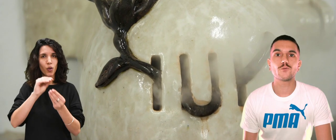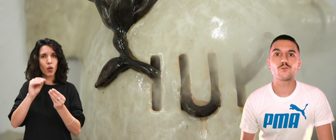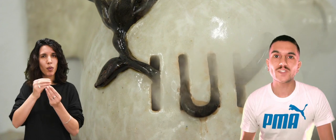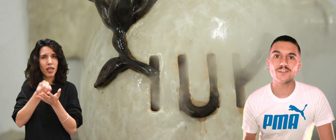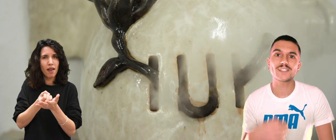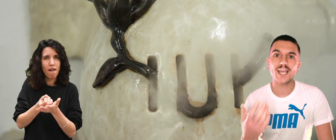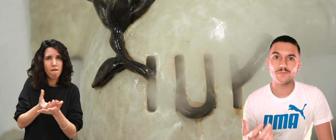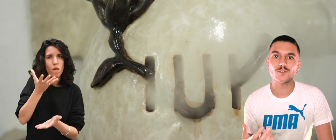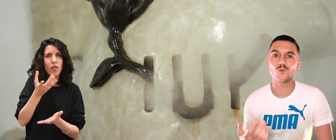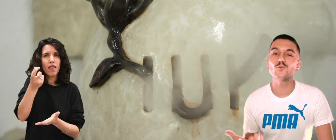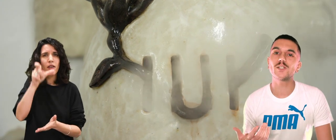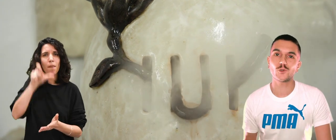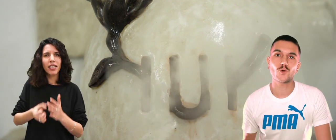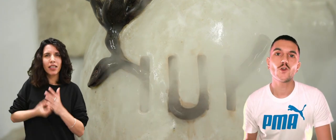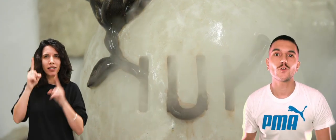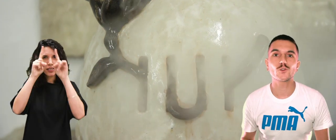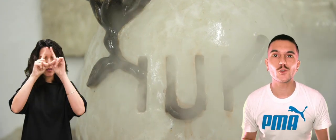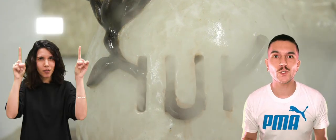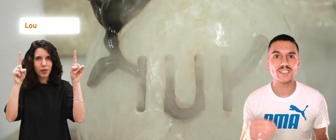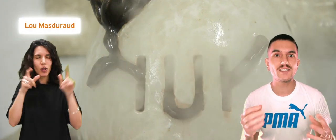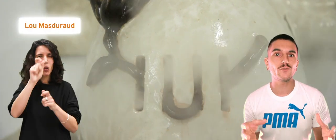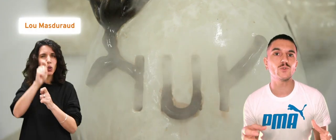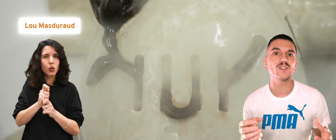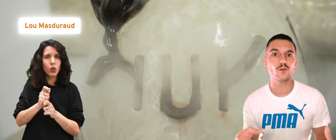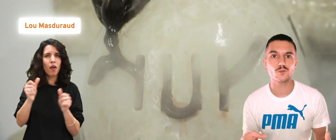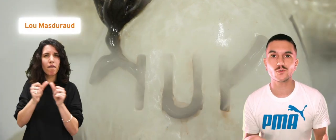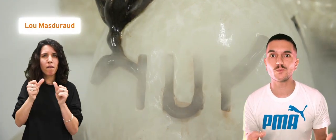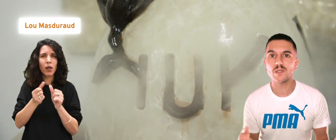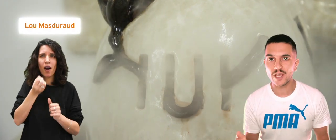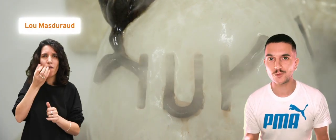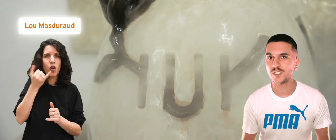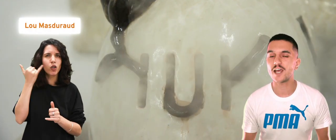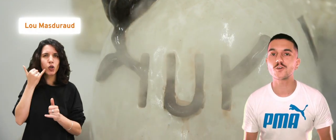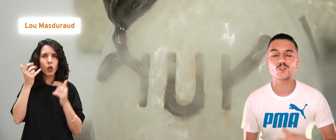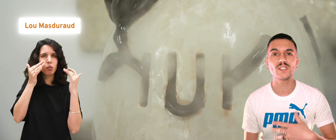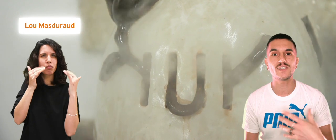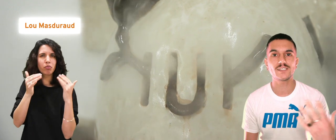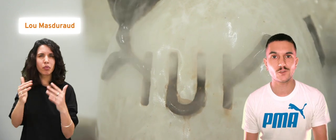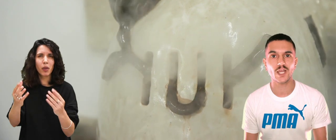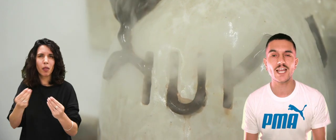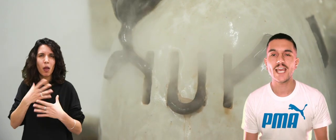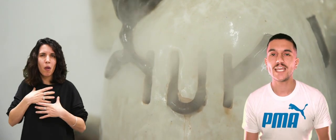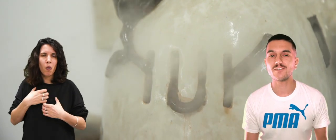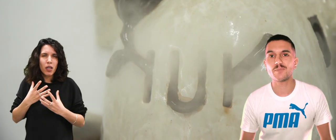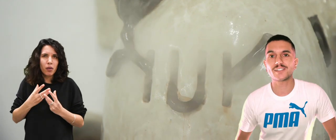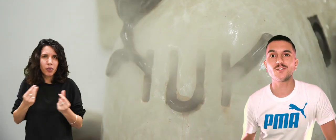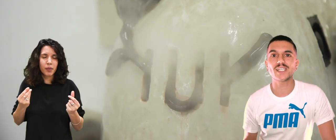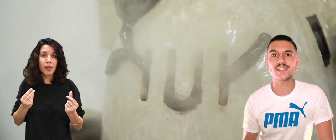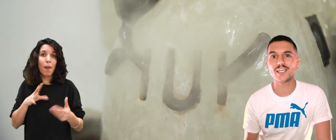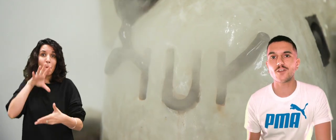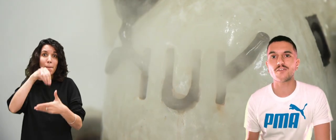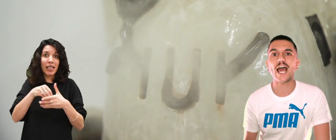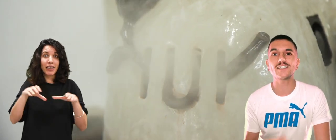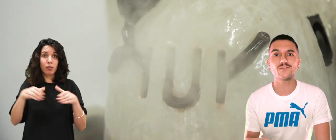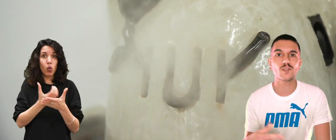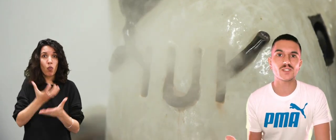Une fontaine en céramique de Lou Maduro, une sculpture qui diffuse une décoction de millepertuis, un anxiolytique naturel, et qui fait partie de